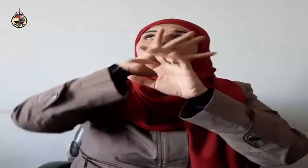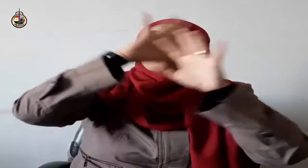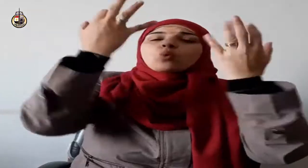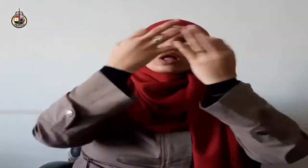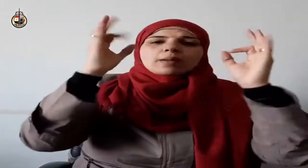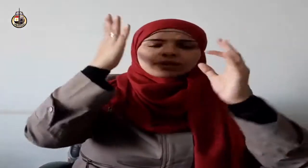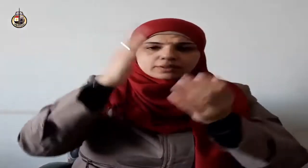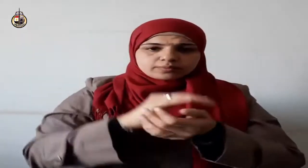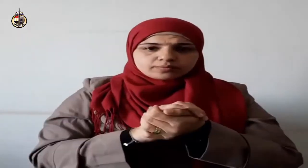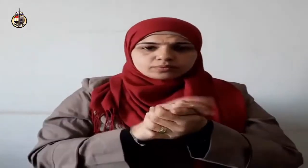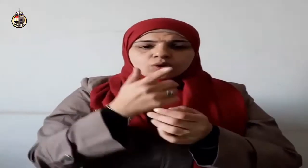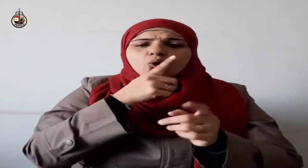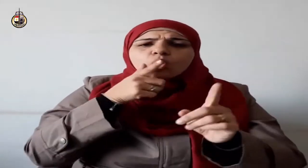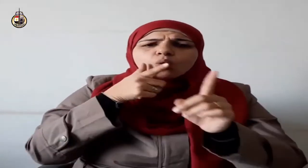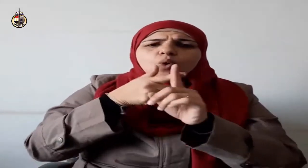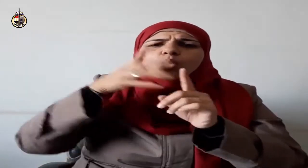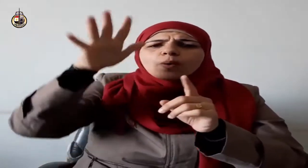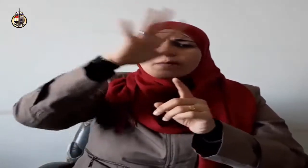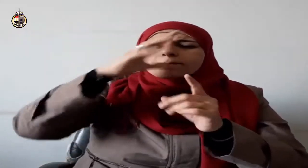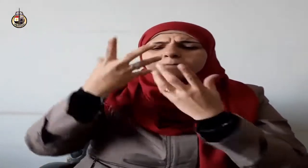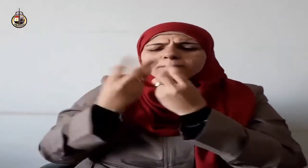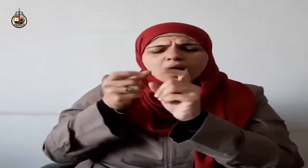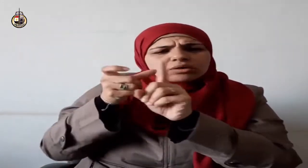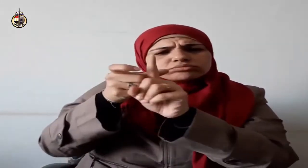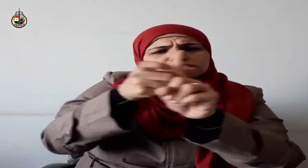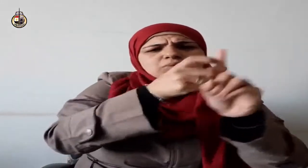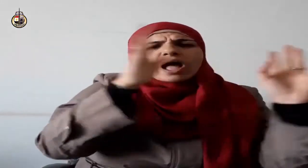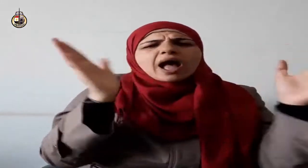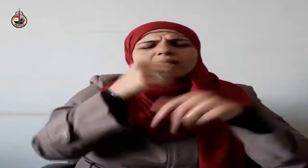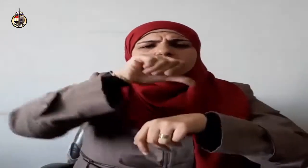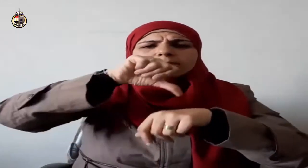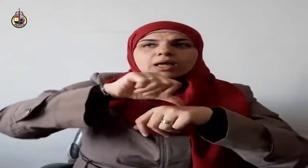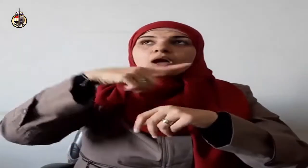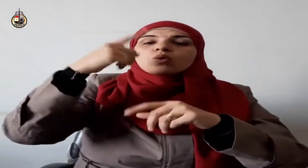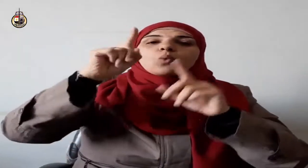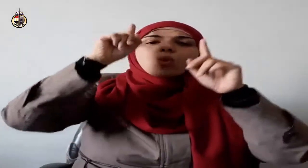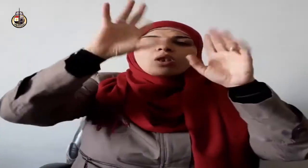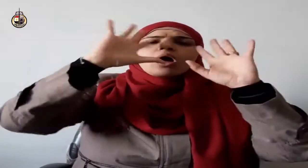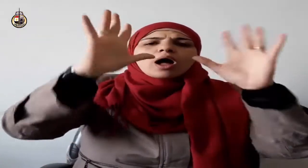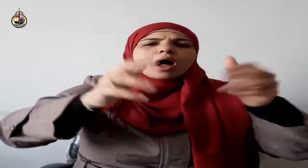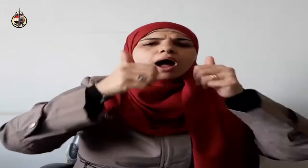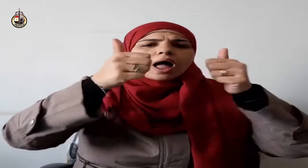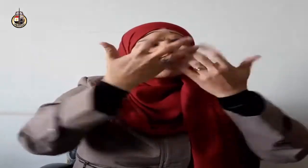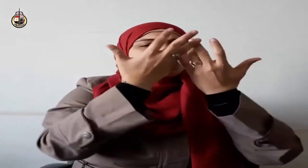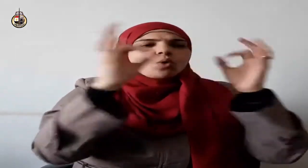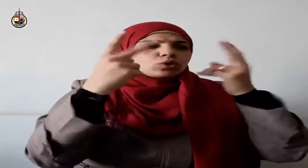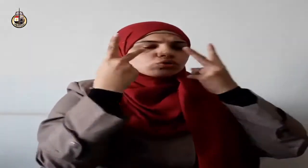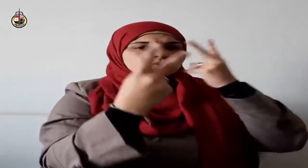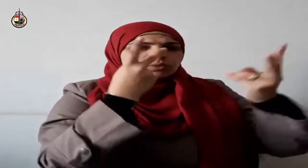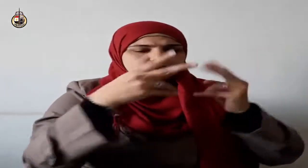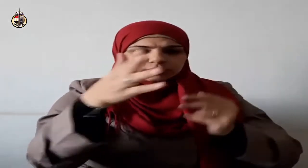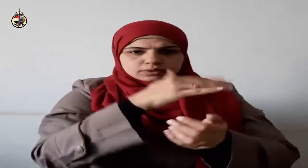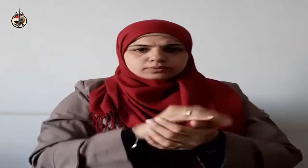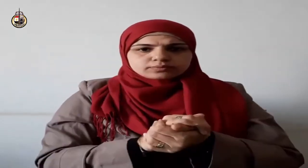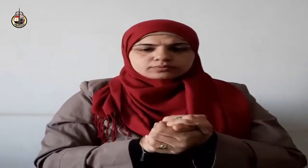الدخول في معية الله عز وجل أسبابه وآثاره الحمد لله رب